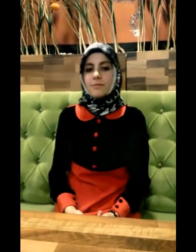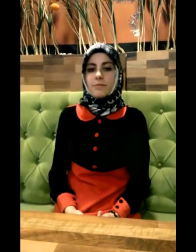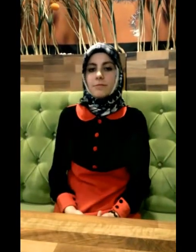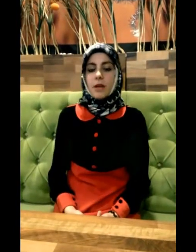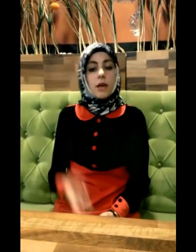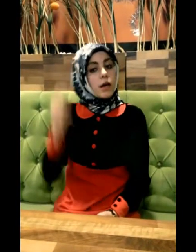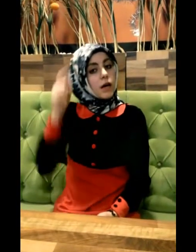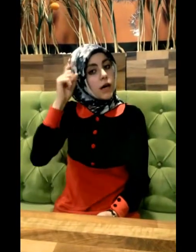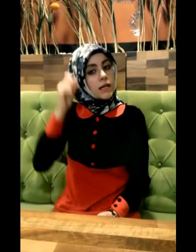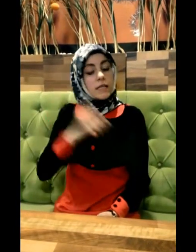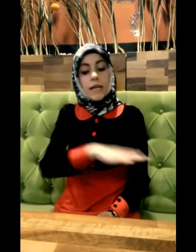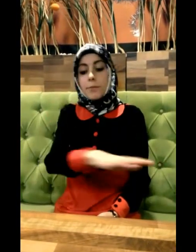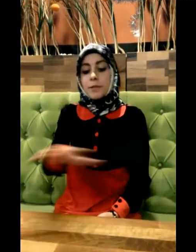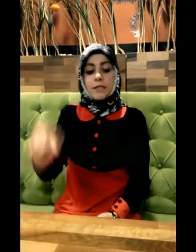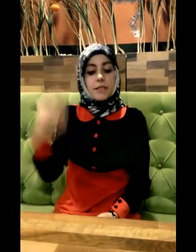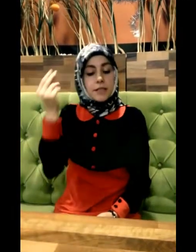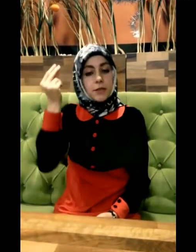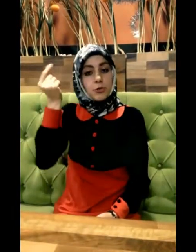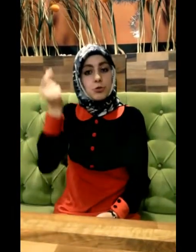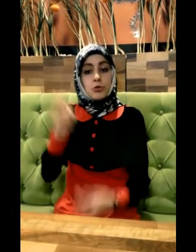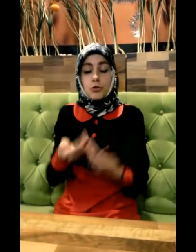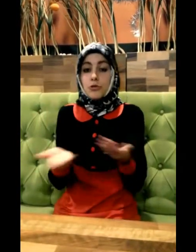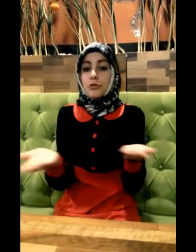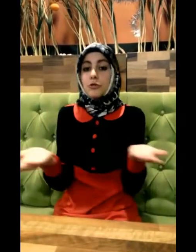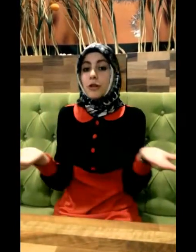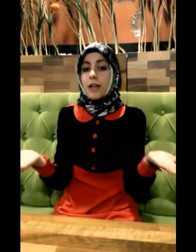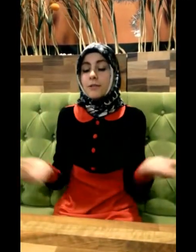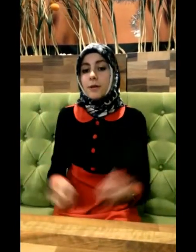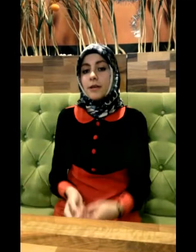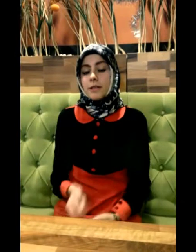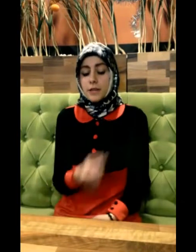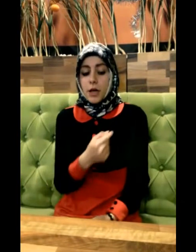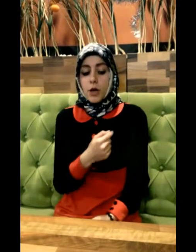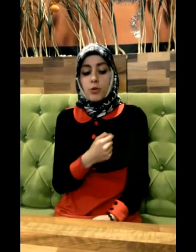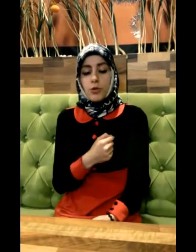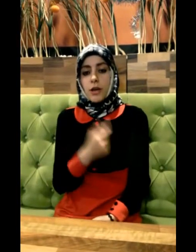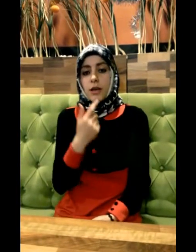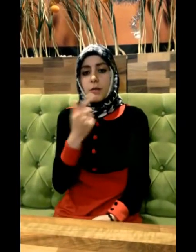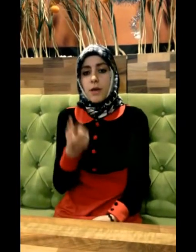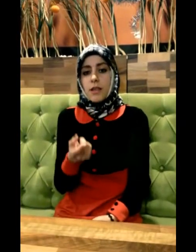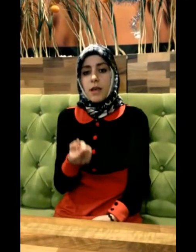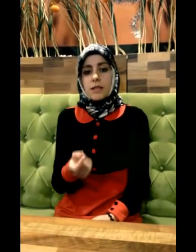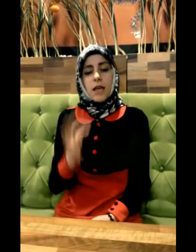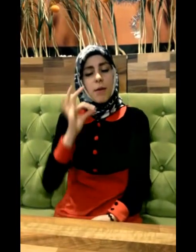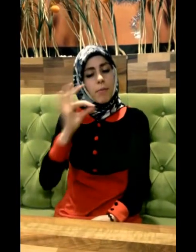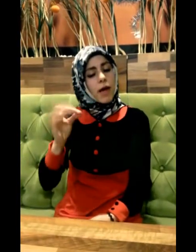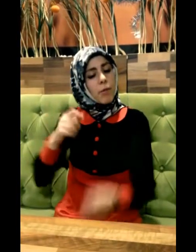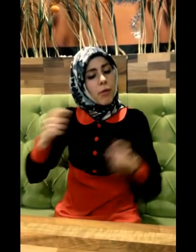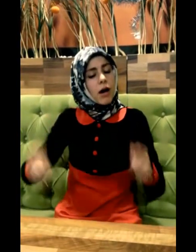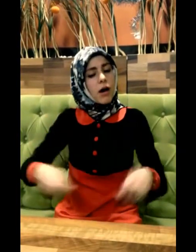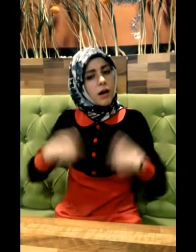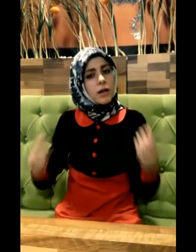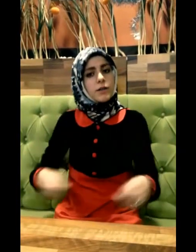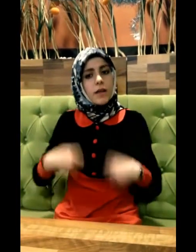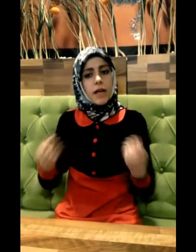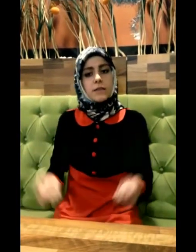Akıl hepsini unutur elbet, yüreğime desem hep ha gayret,